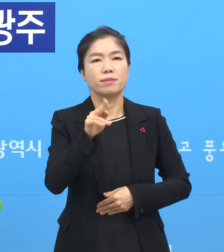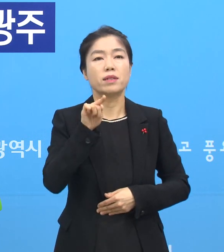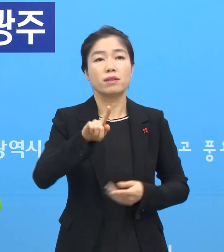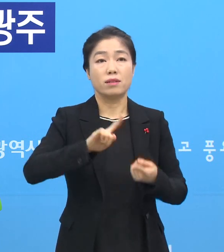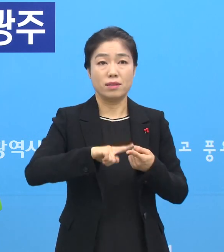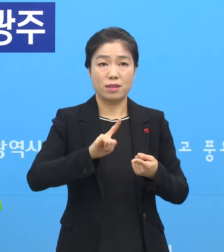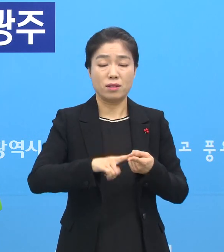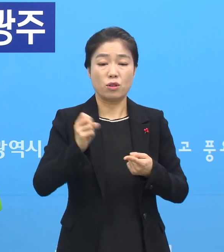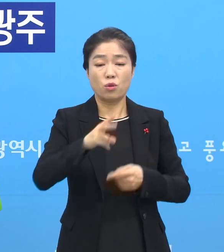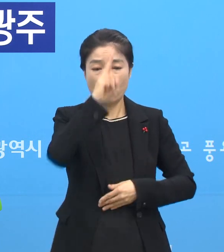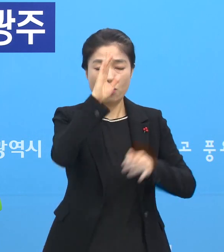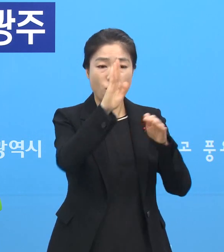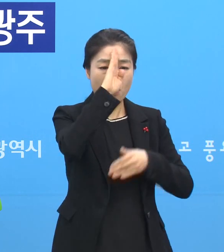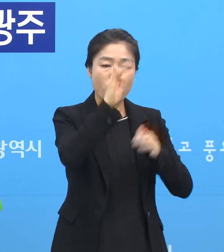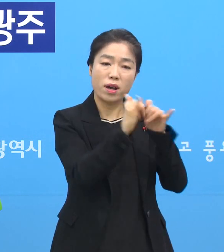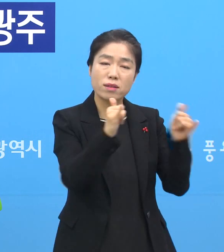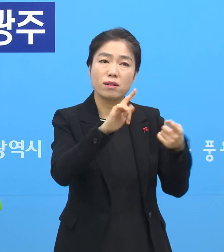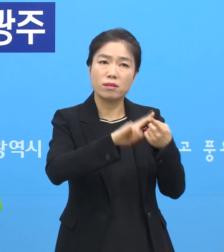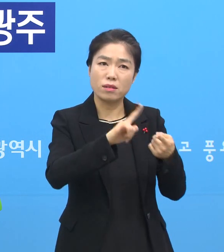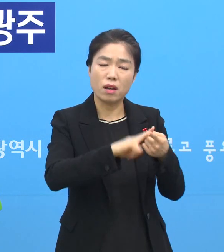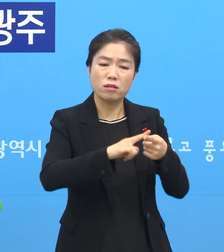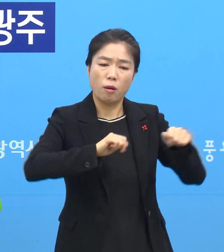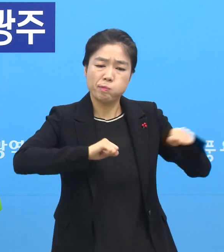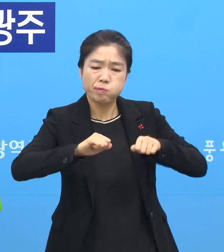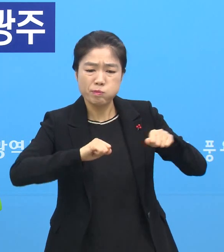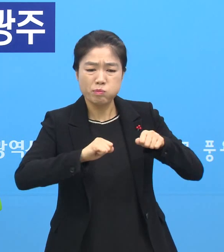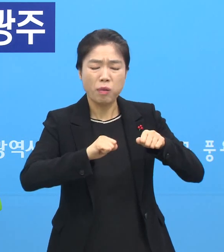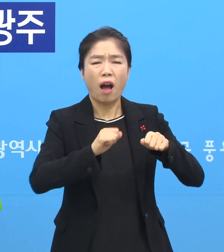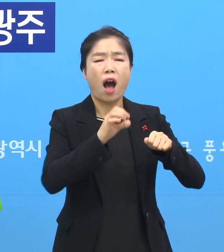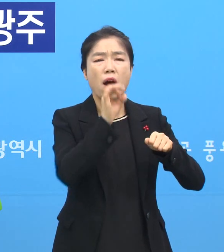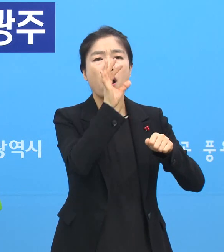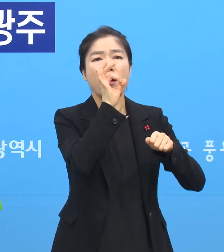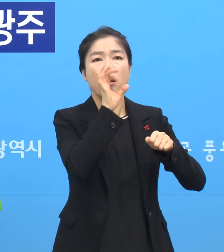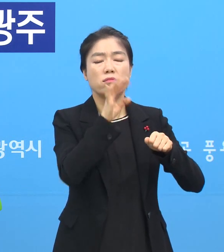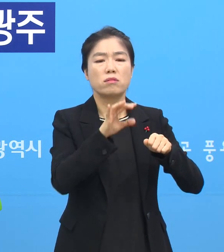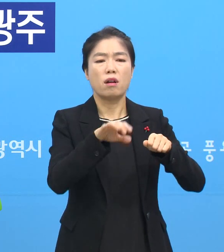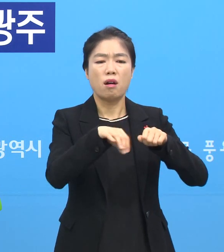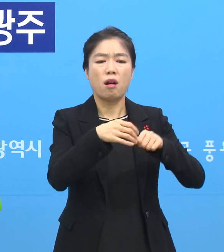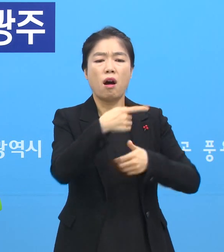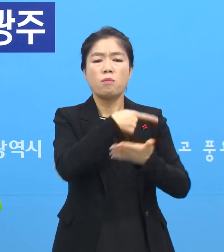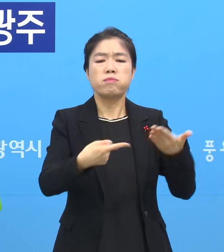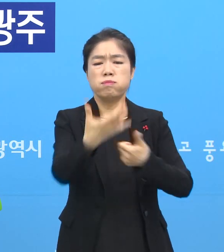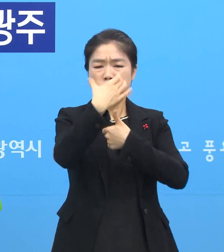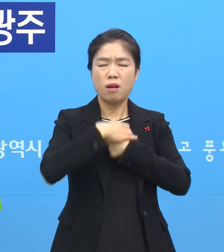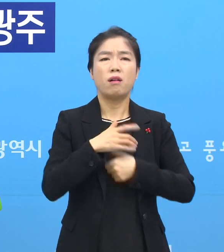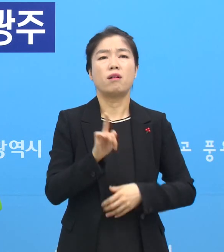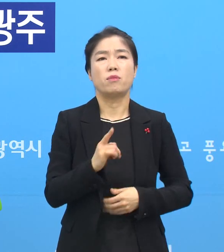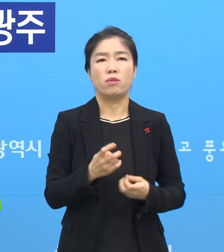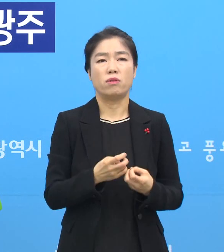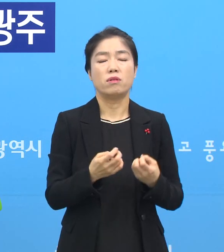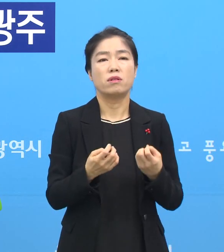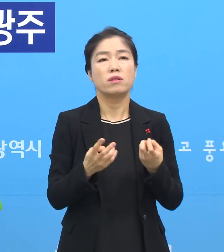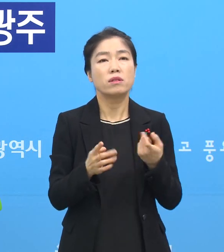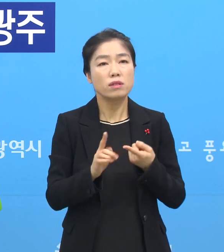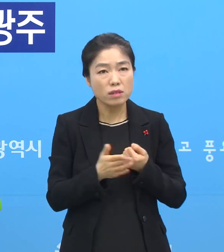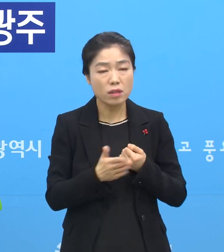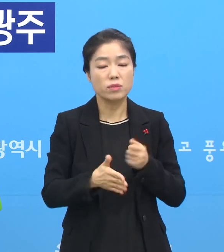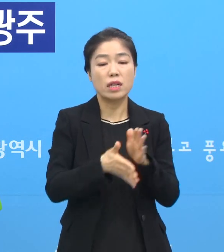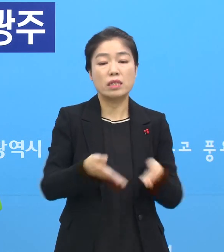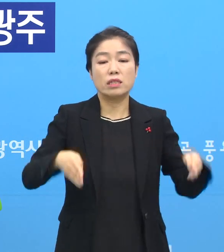이런 환자분들이나 이런 분들은 움직일 수도 없는데 고스란히 그런 피해들을 받는 거지 않습니까 그래서